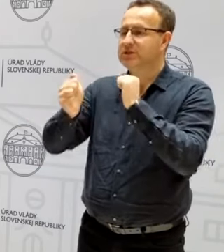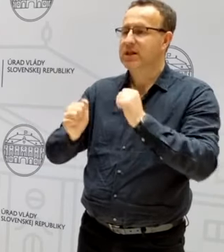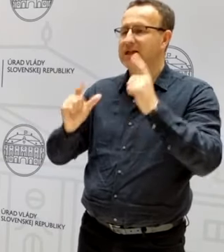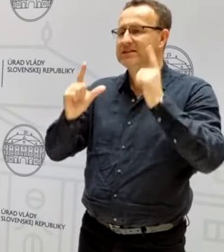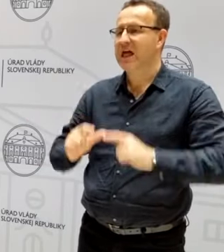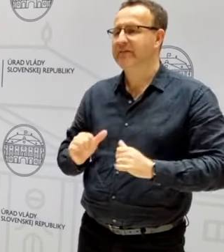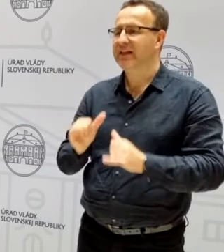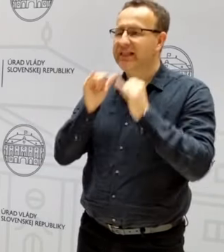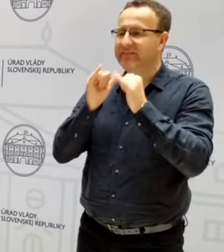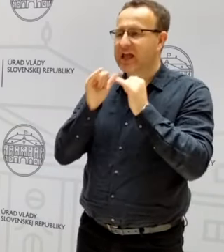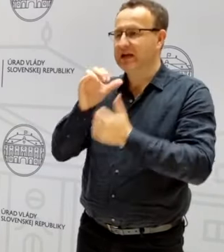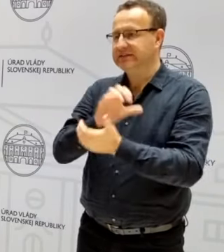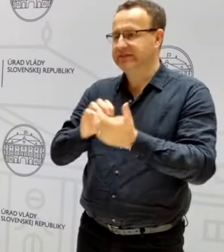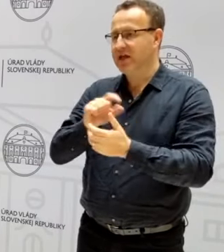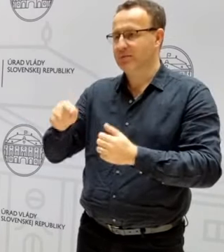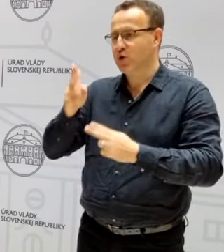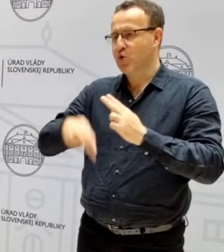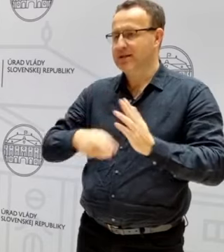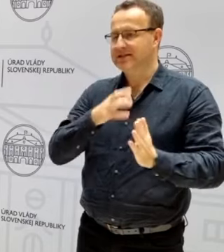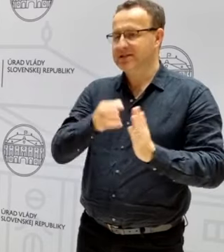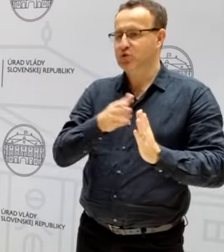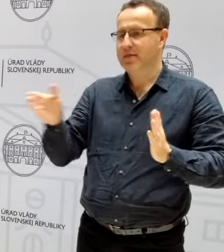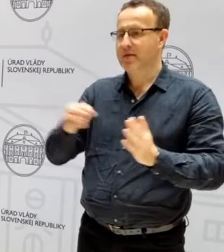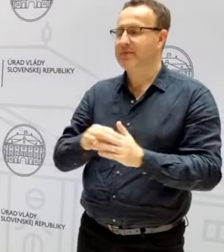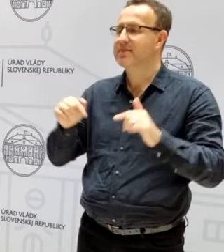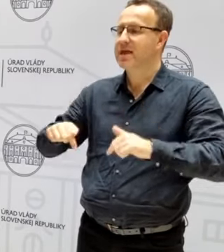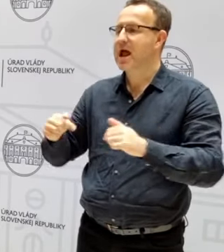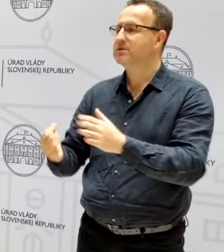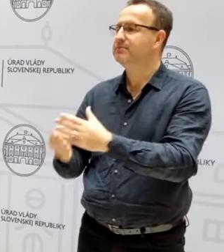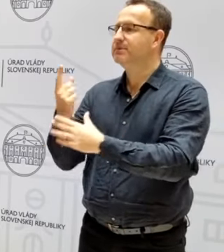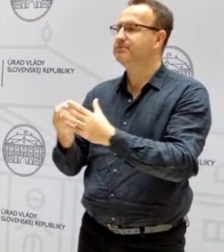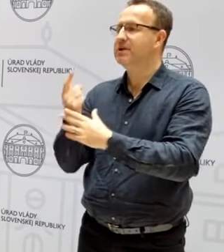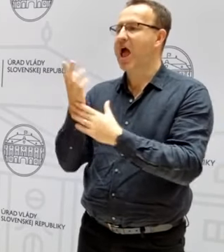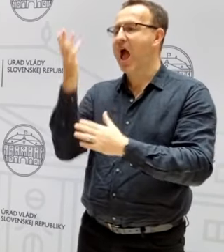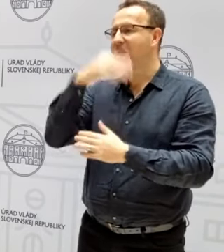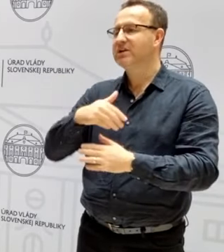stavu diviačej zvery po konci sezóny. Ten výskyt aktuálne ešte niekdy je?